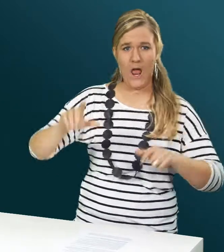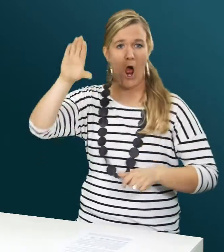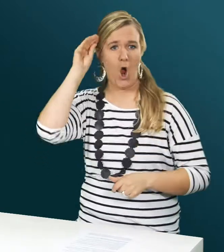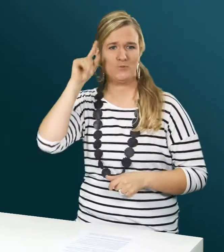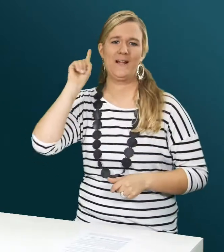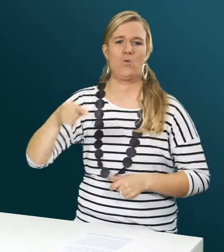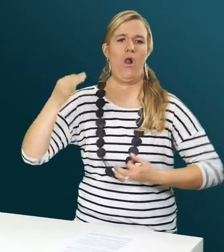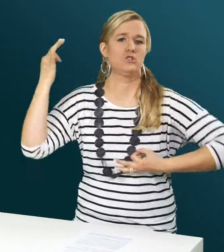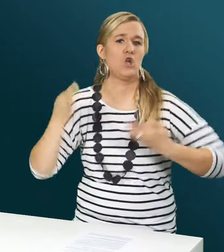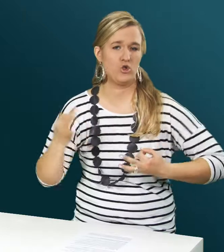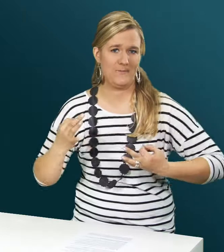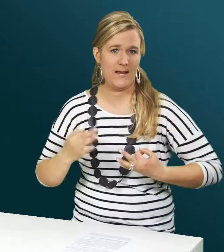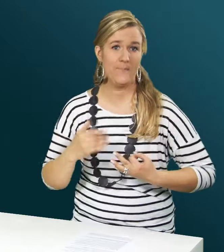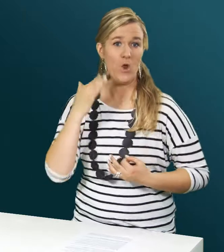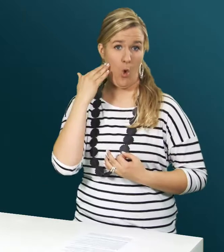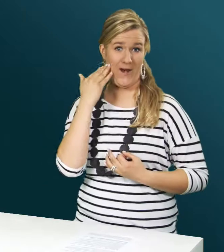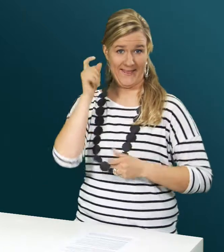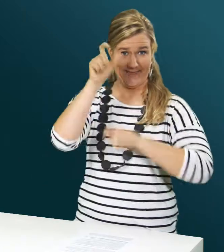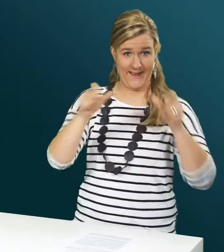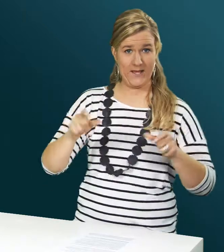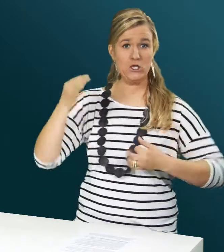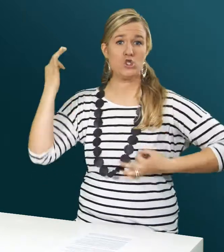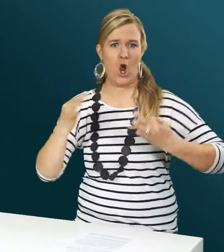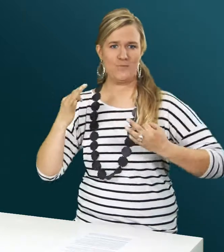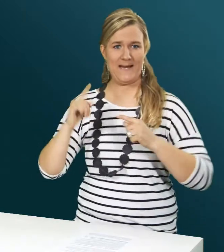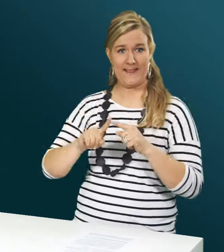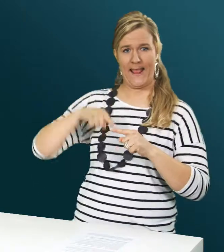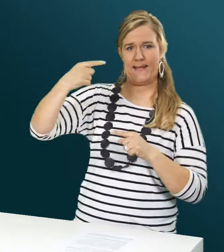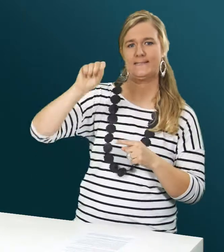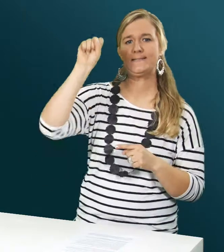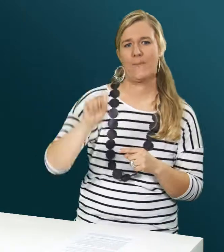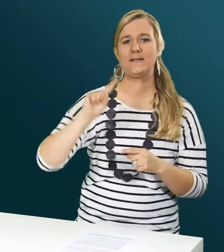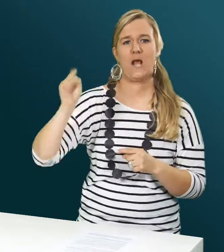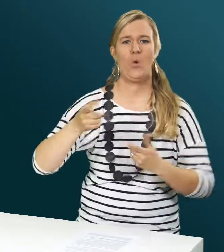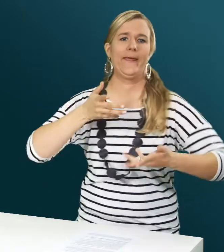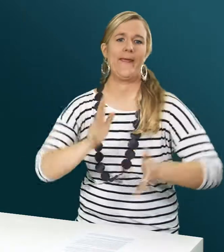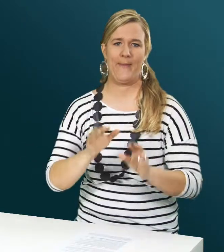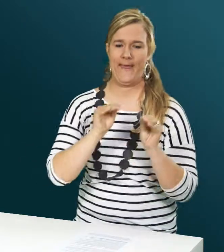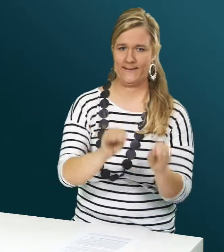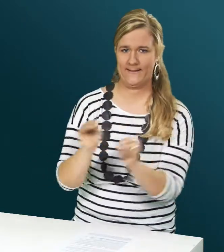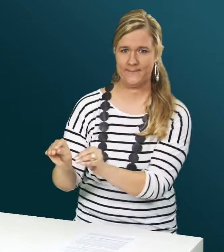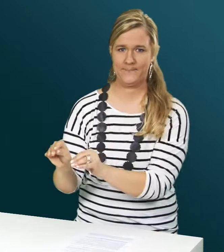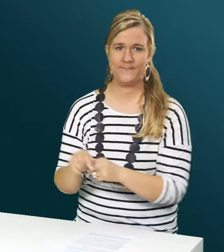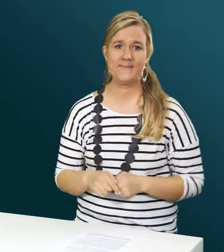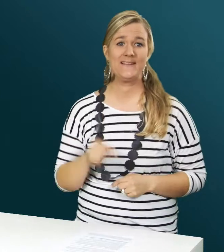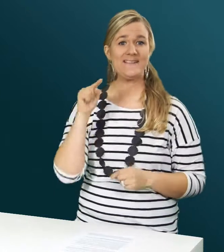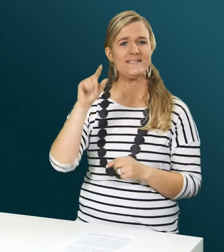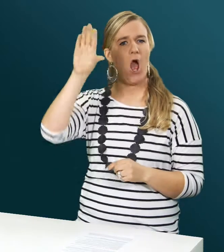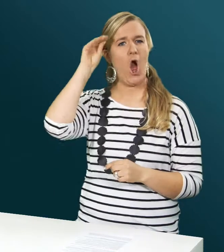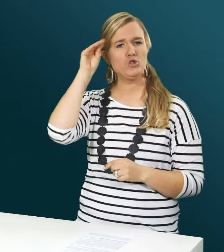an. Hörende Schauspieler werden ab nächstem Semester auch in Gebärdensprache unterrichtet. In ihrer